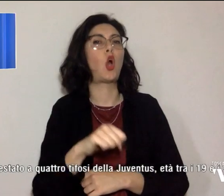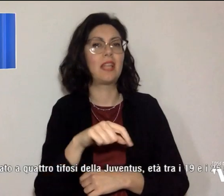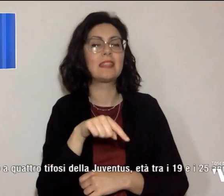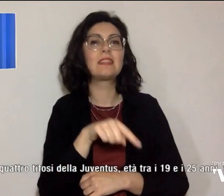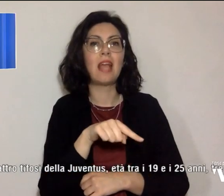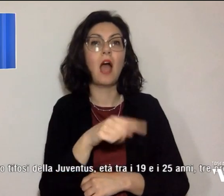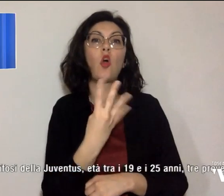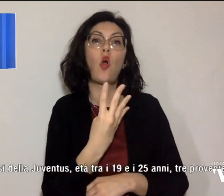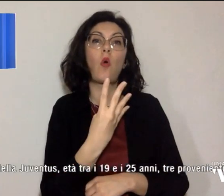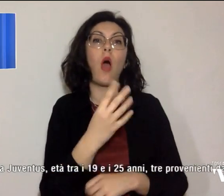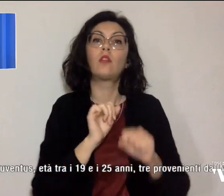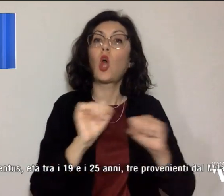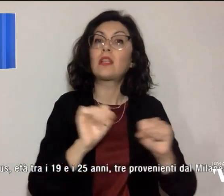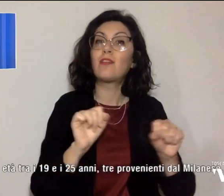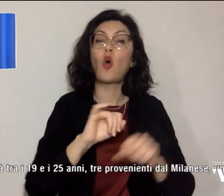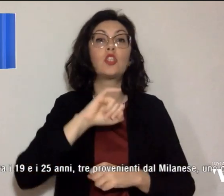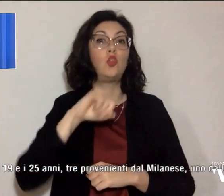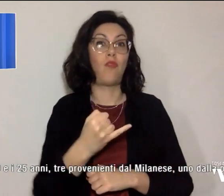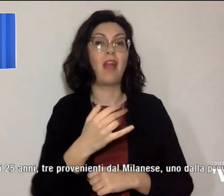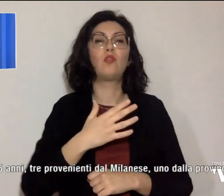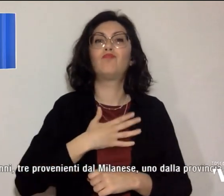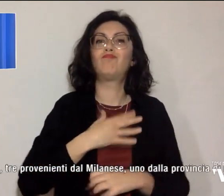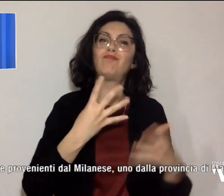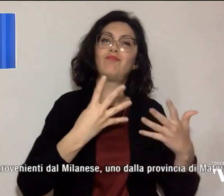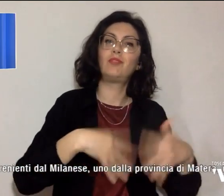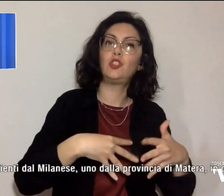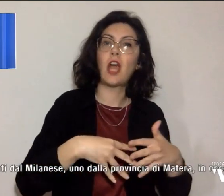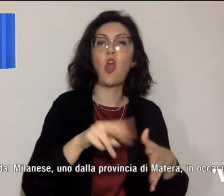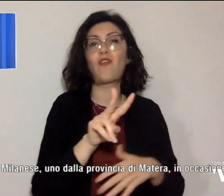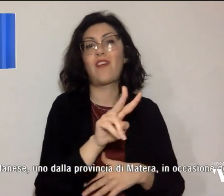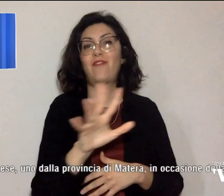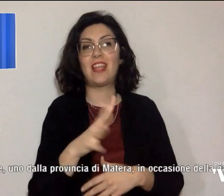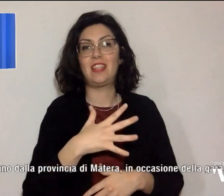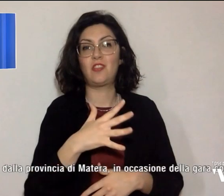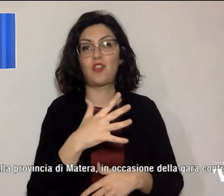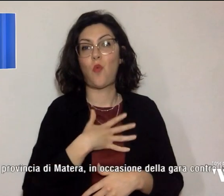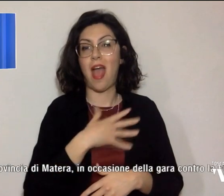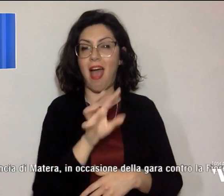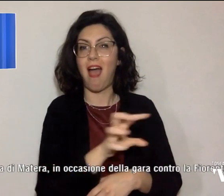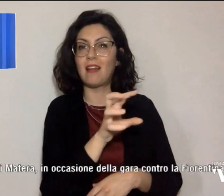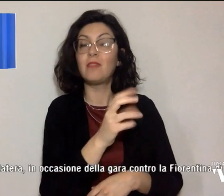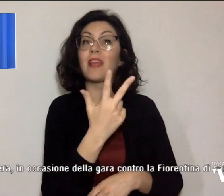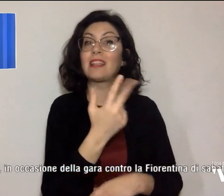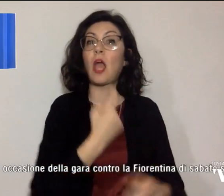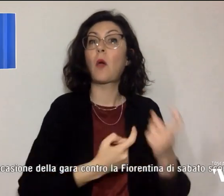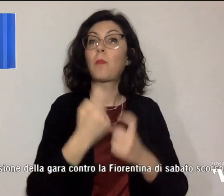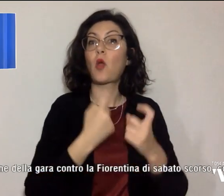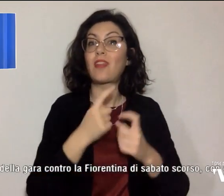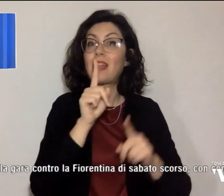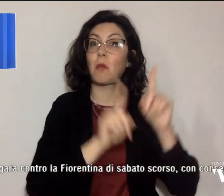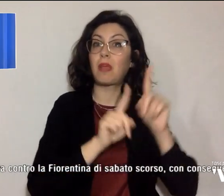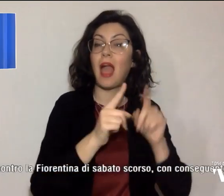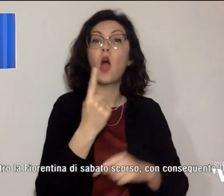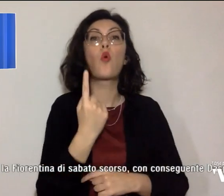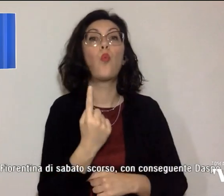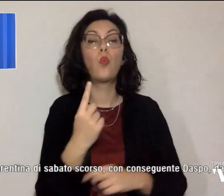della Juventus di età tra 19 e 25 anni, tre provenienti dal milanese, uno dalla